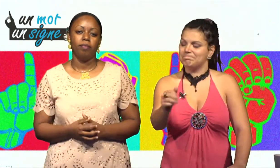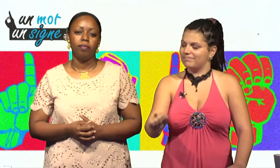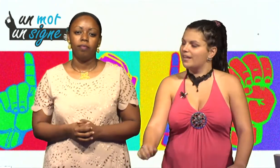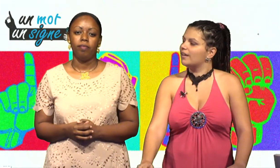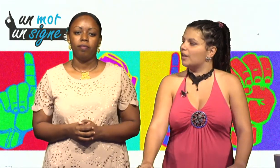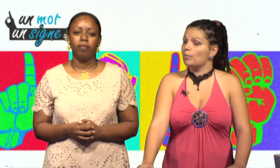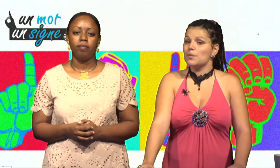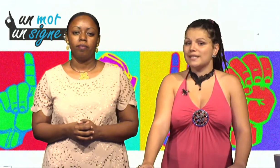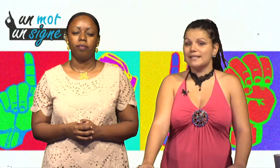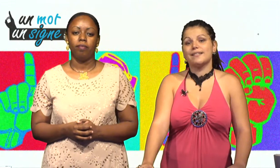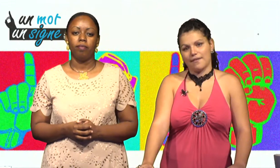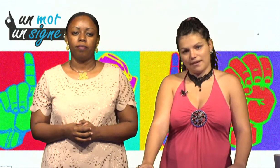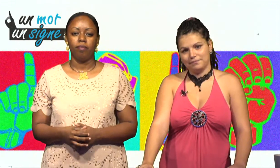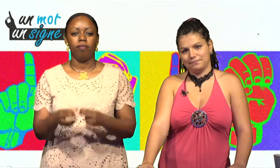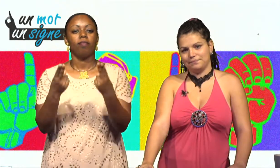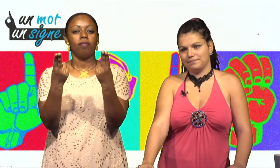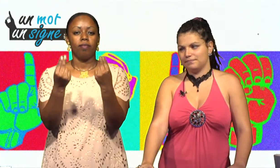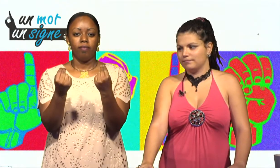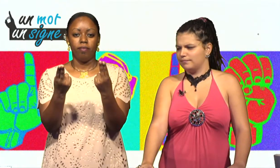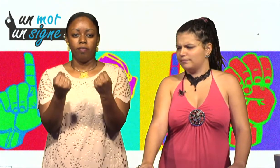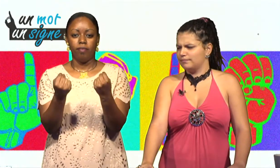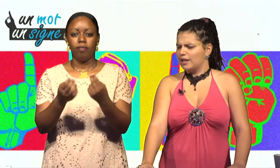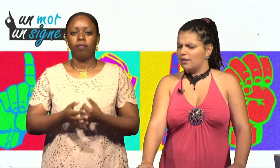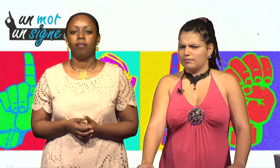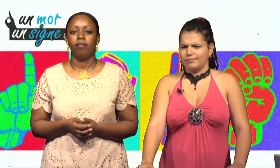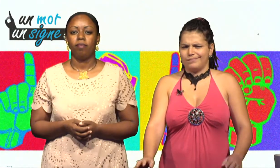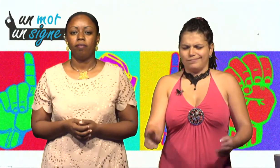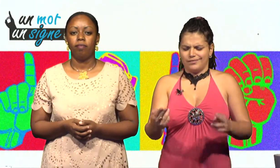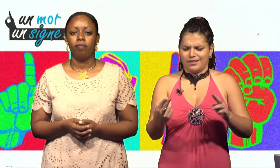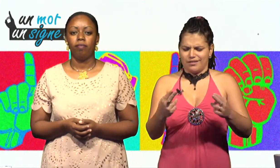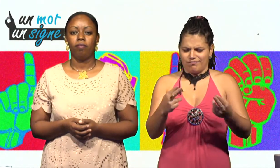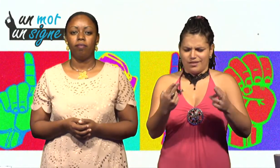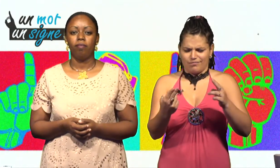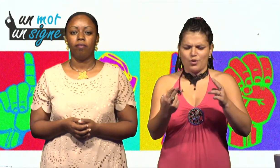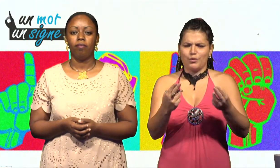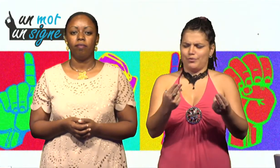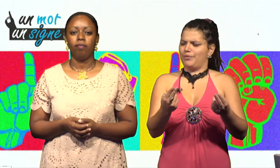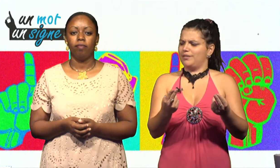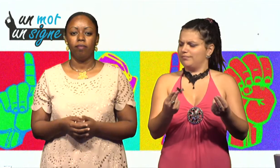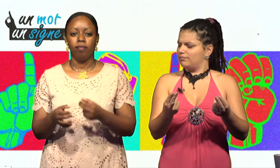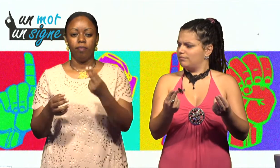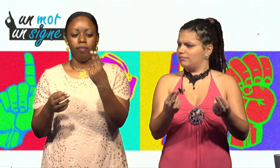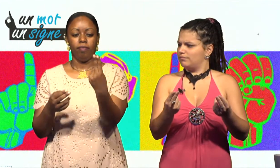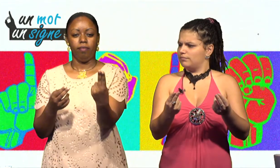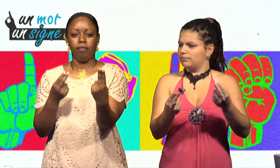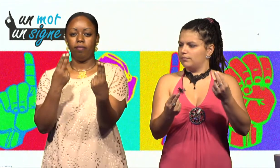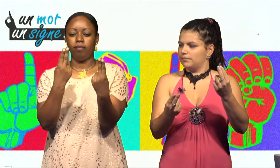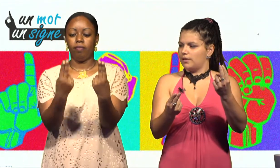Et comment on signe « ça va » ? Comment tu fais ? Ah,